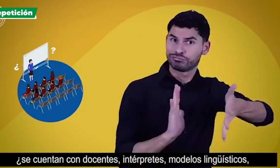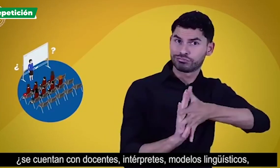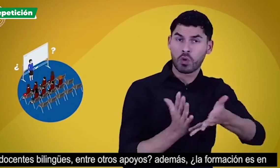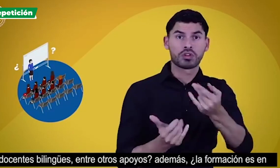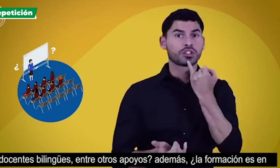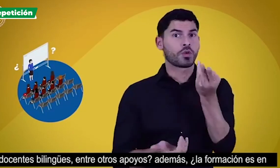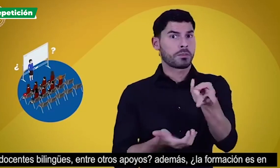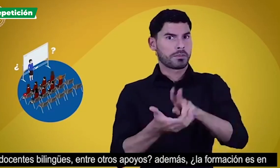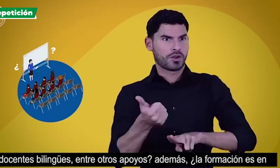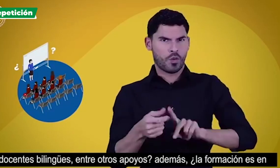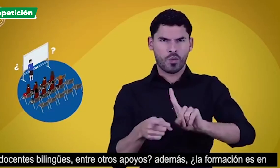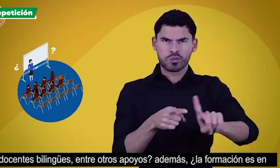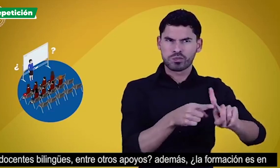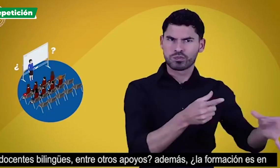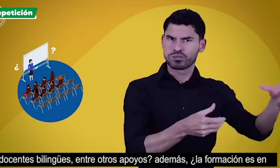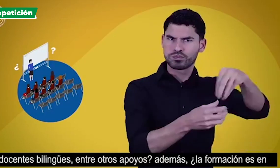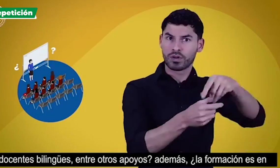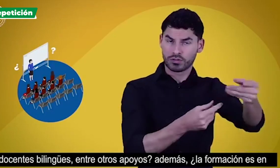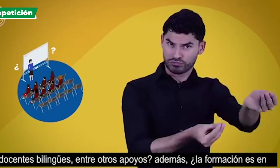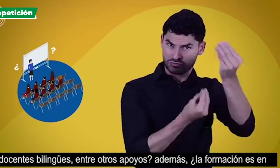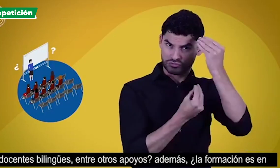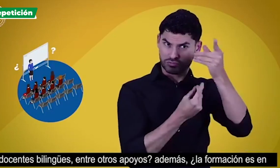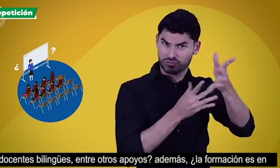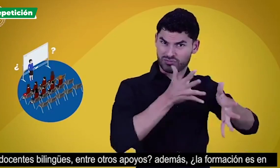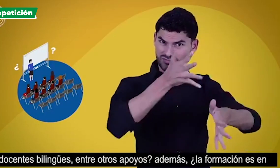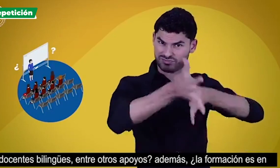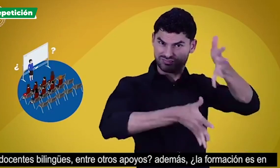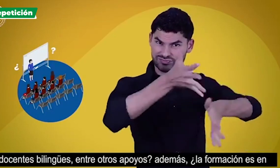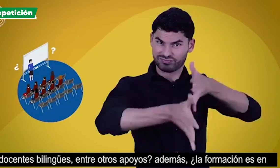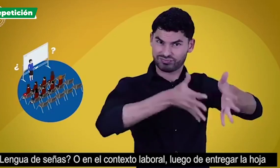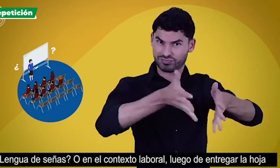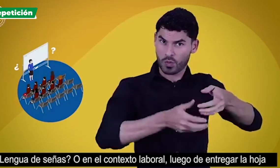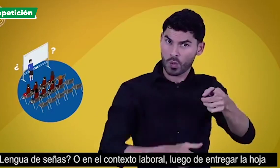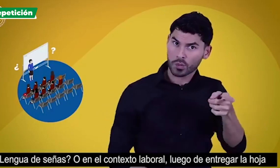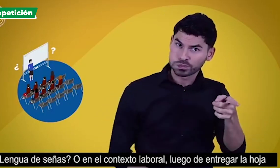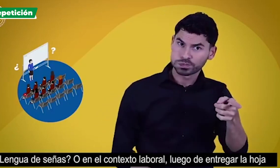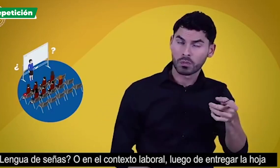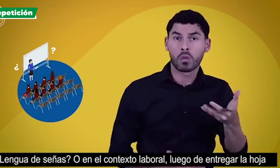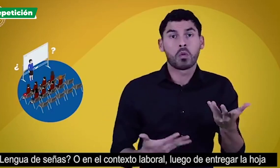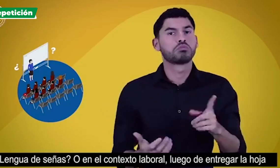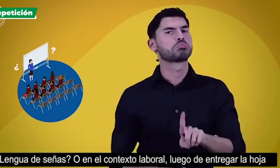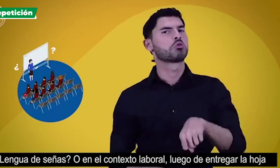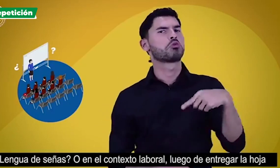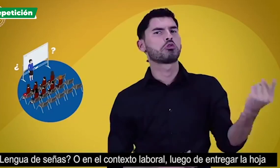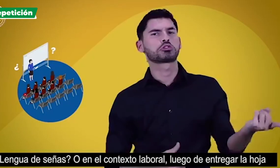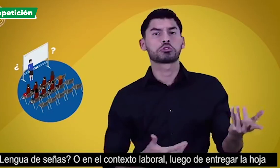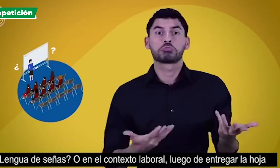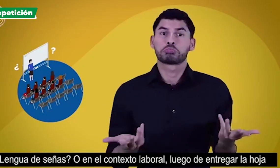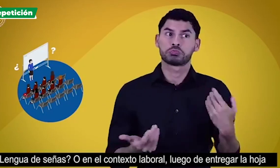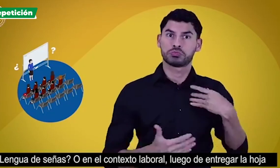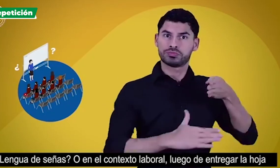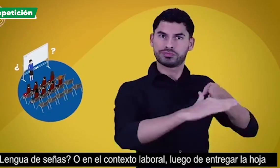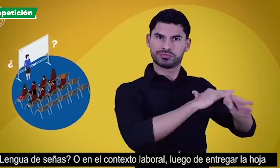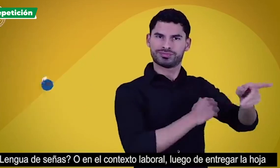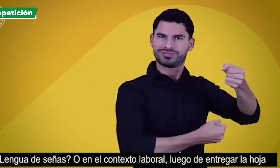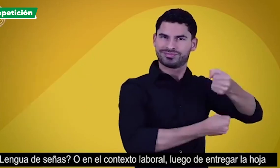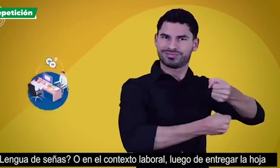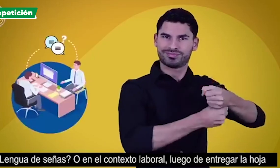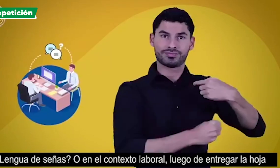docentes bilingües entre otros apoyos además la información es en lengua de señas o en el contexto laboral luego de